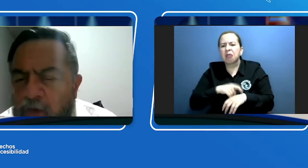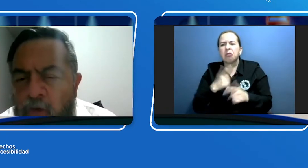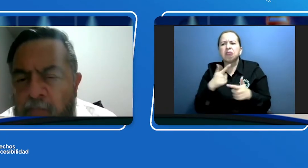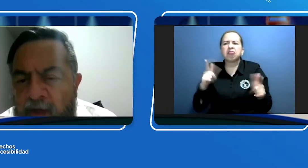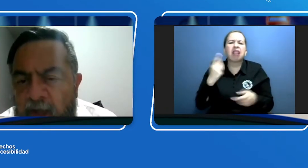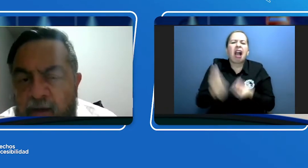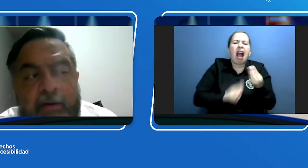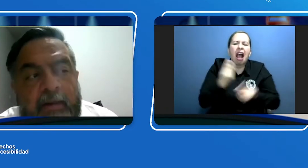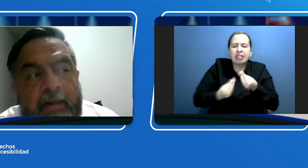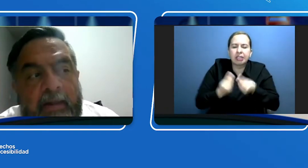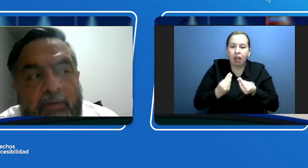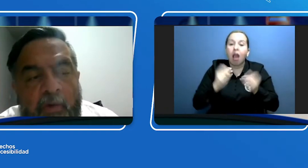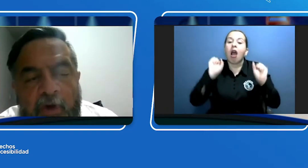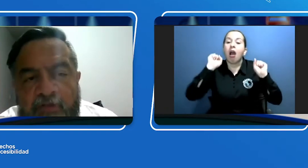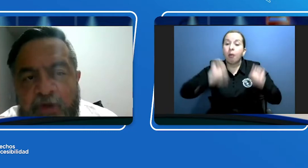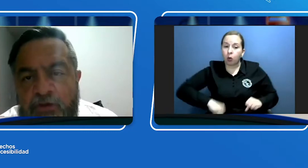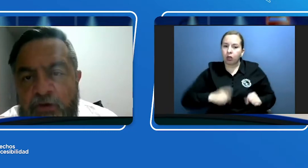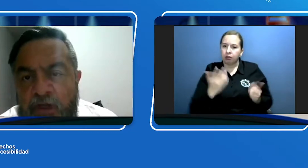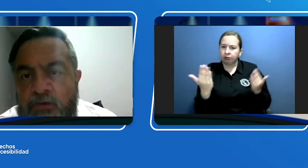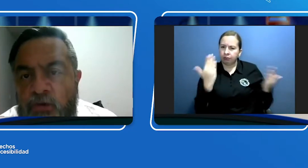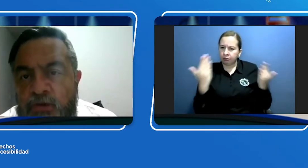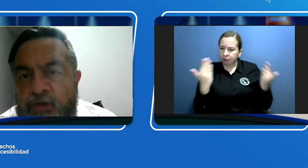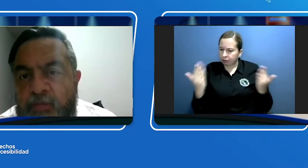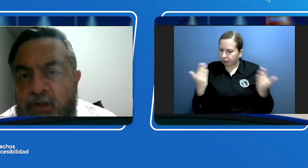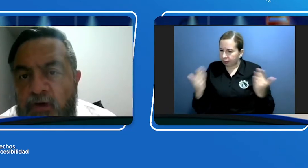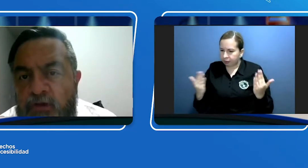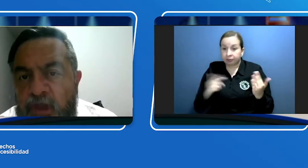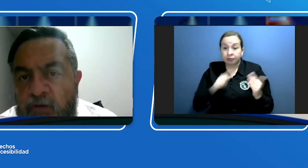comparar cómo las personas con discapacidad auditiva